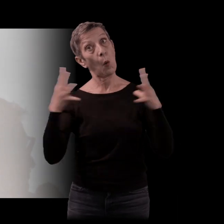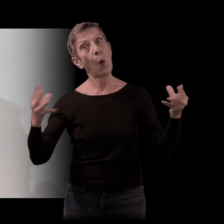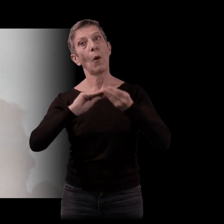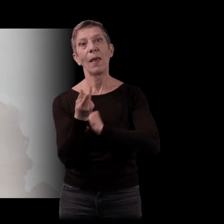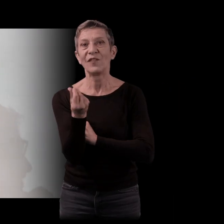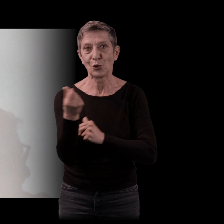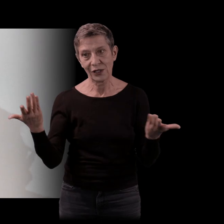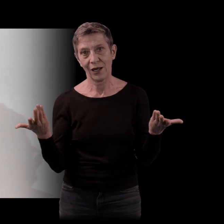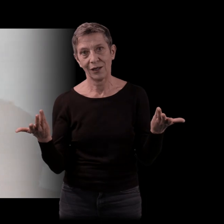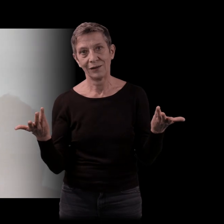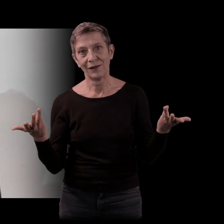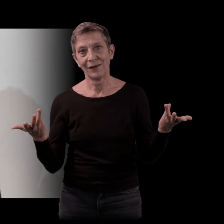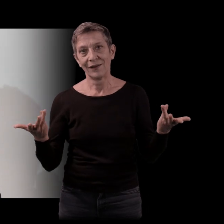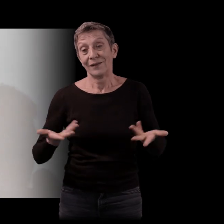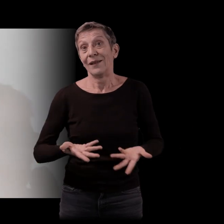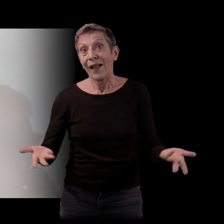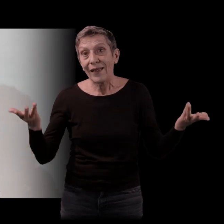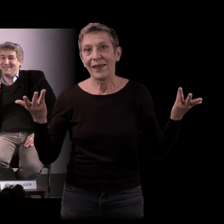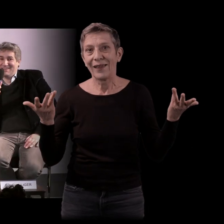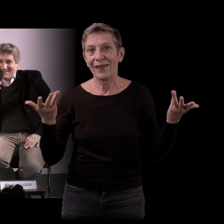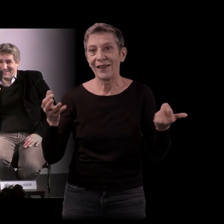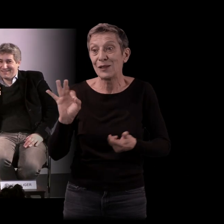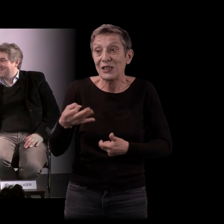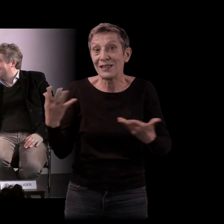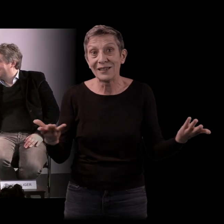financières. Oui, il y avait quand même un effort de style.